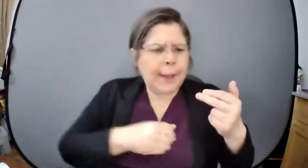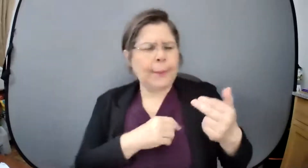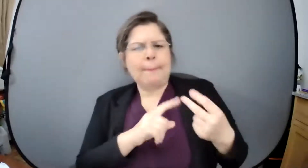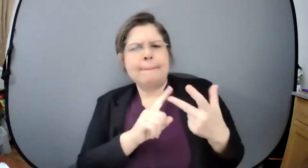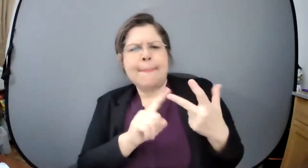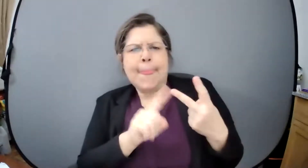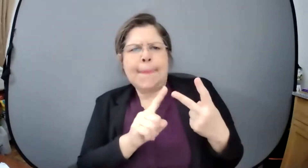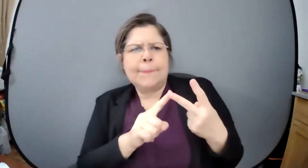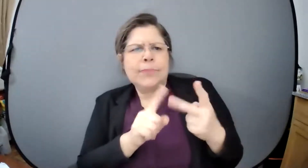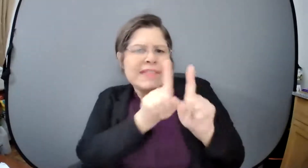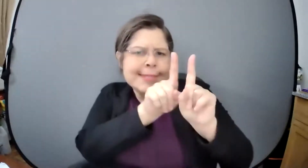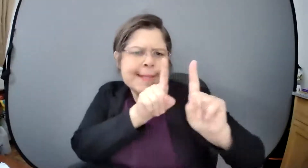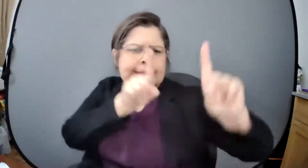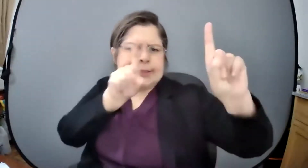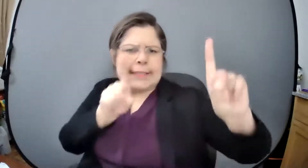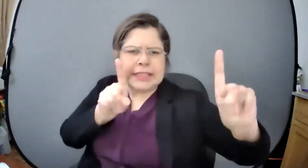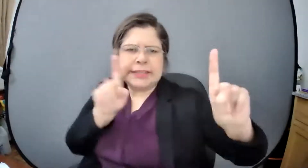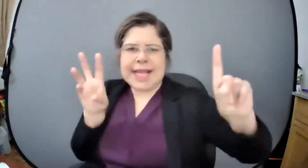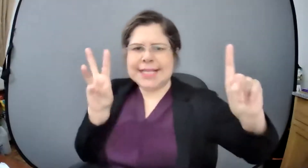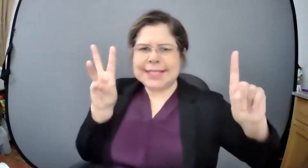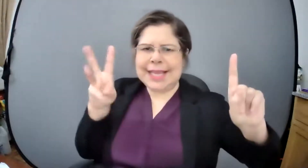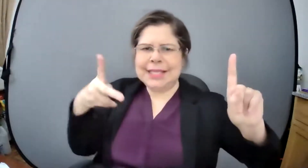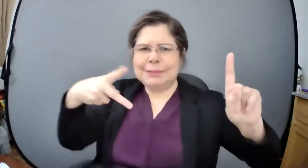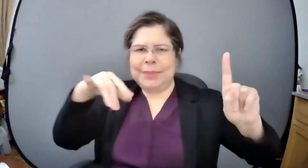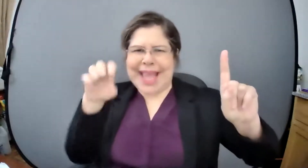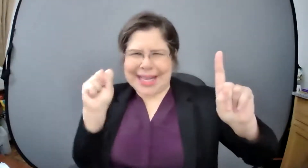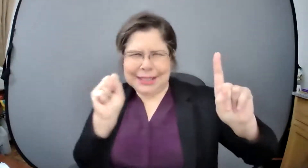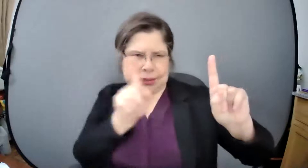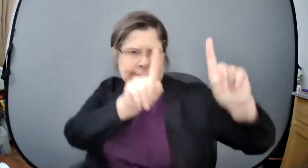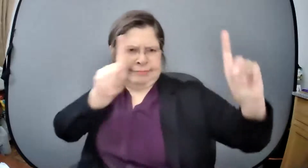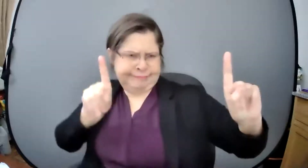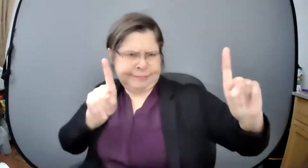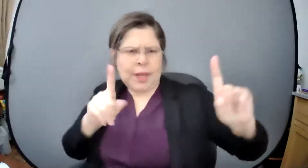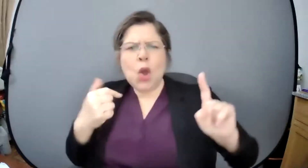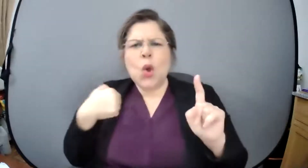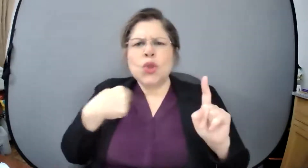distancia porque es que están completamente solos no tiene quien los guíe